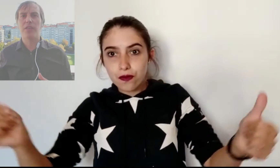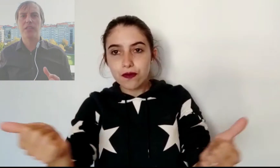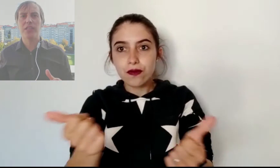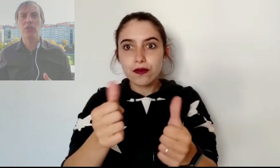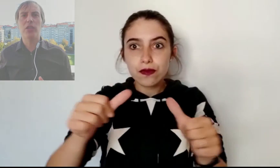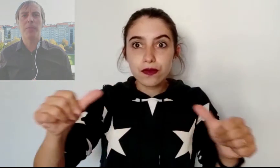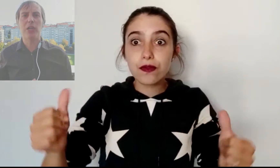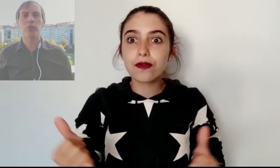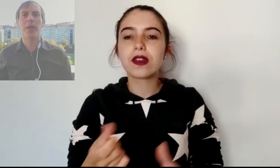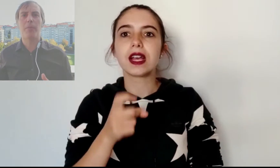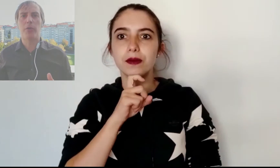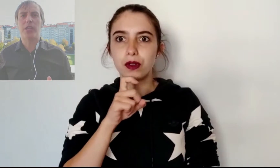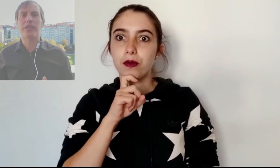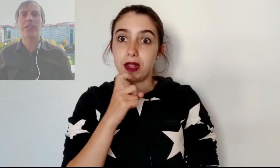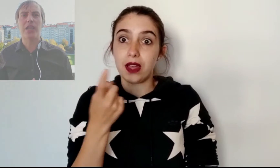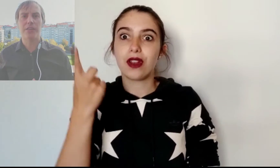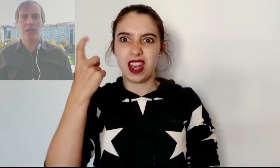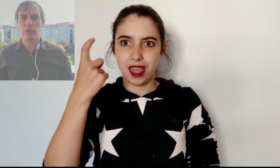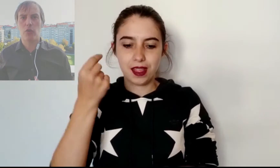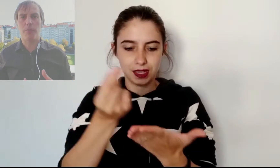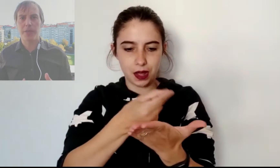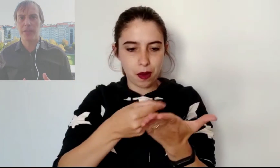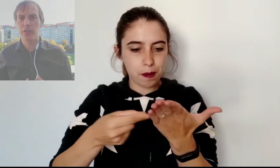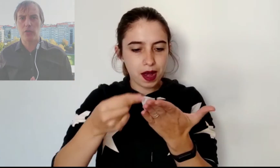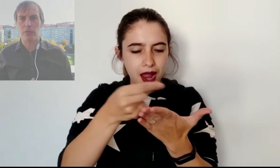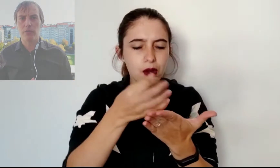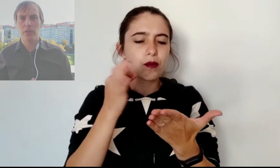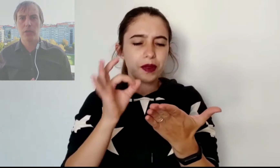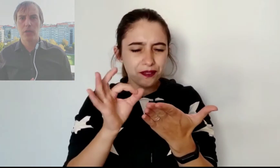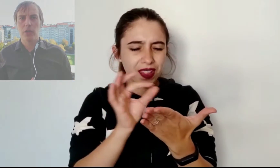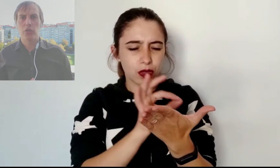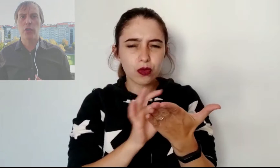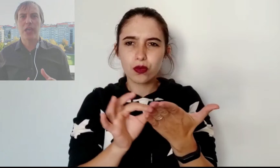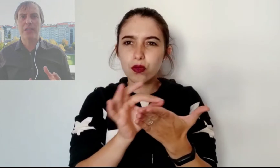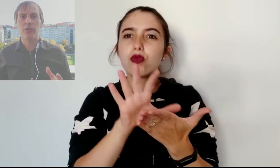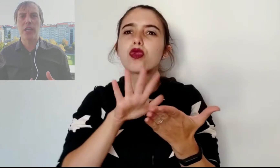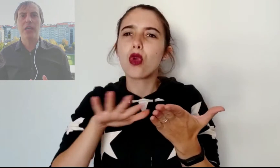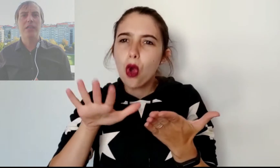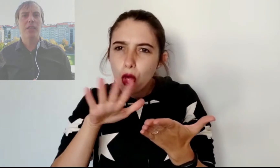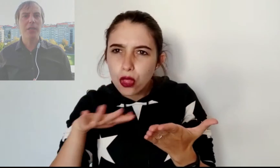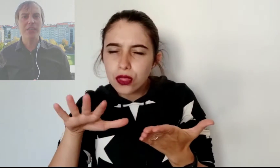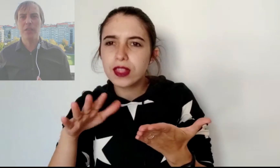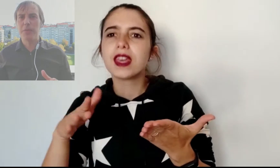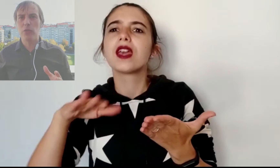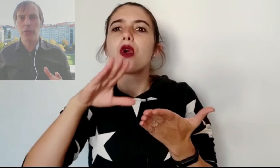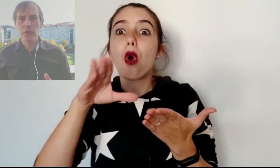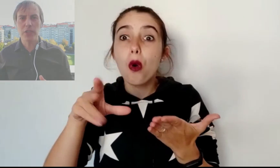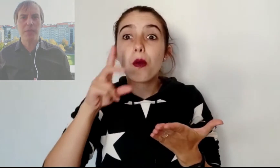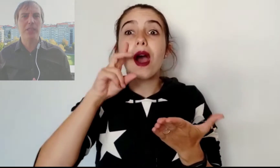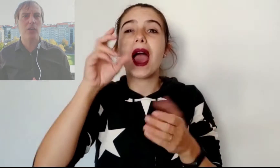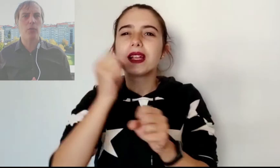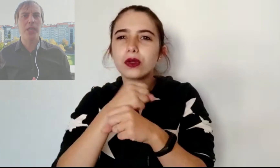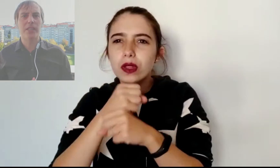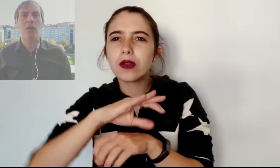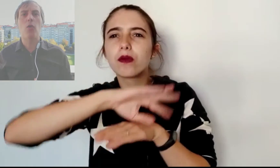necesitaron de planos para poder ser realizados con precisión. Toda la zona debía ser minuciosamente cubierta con